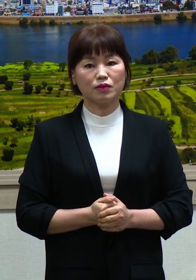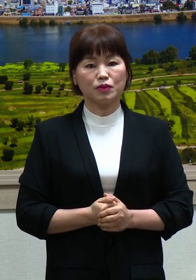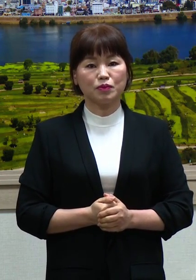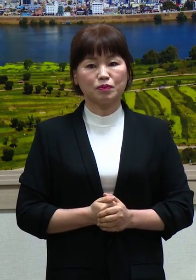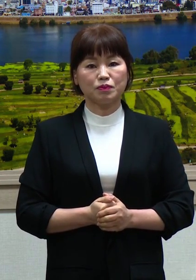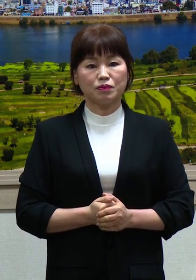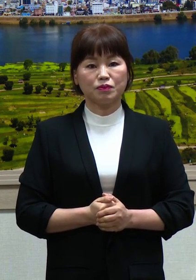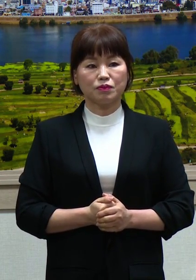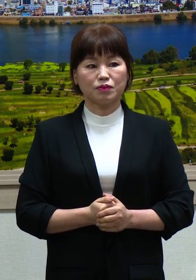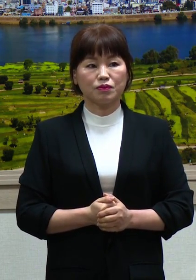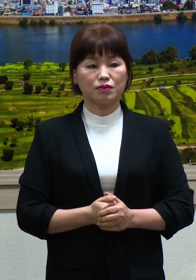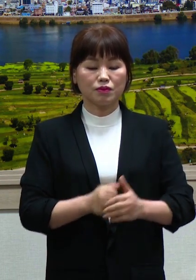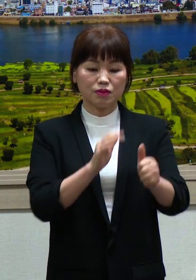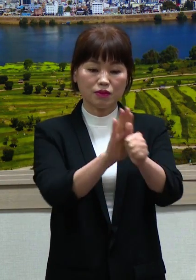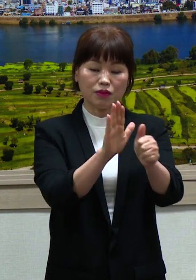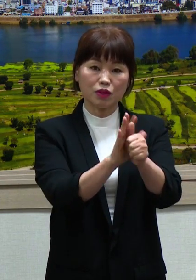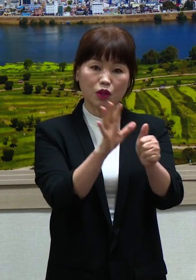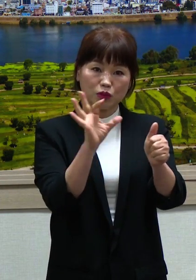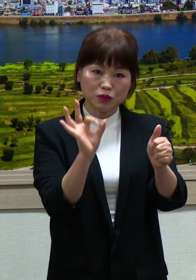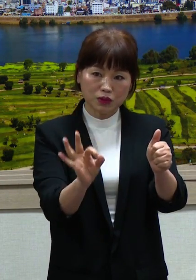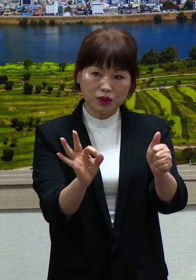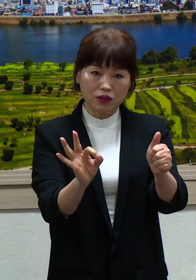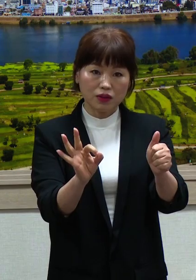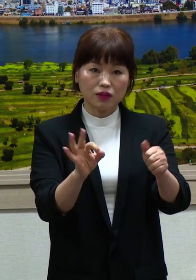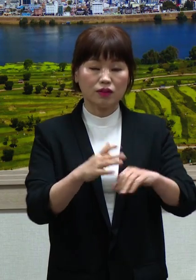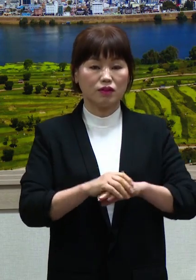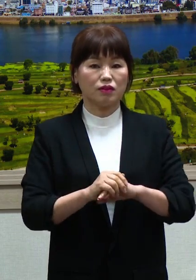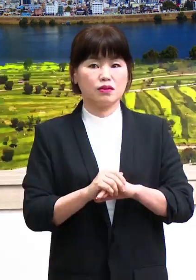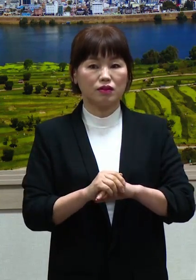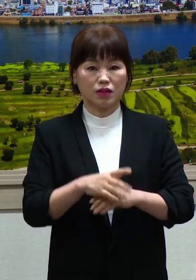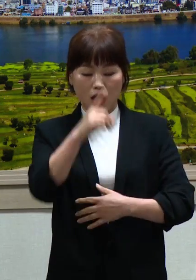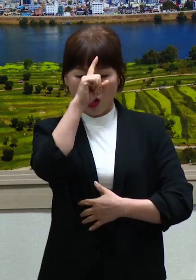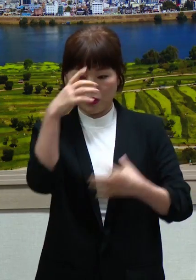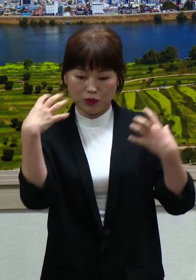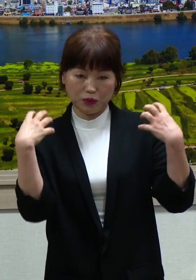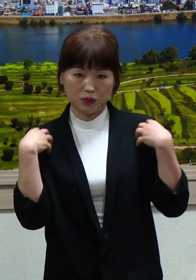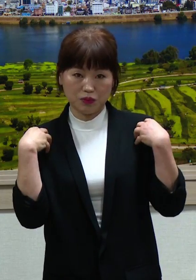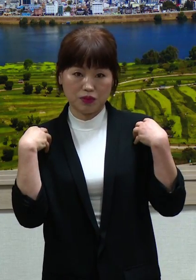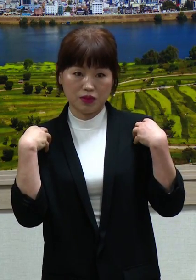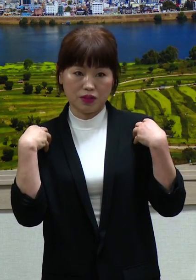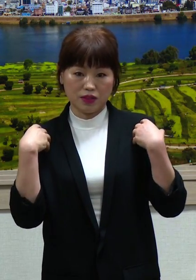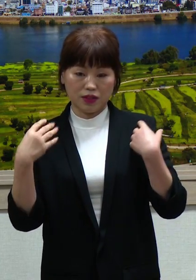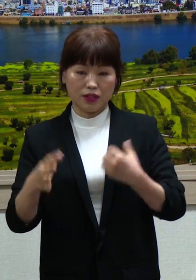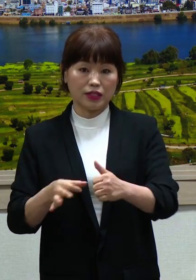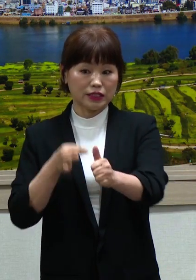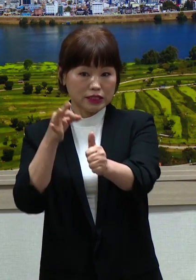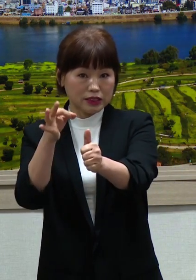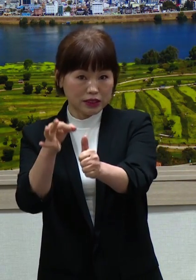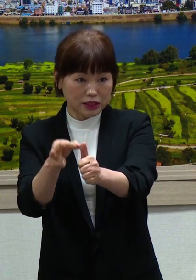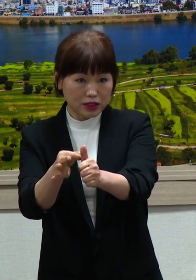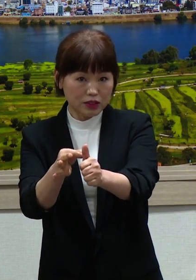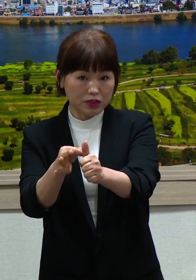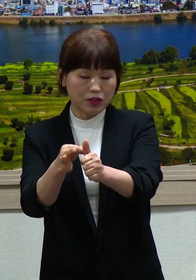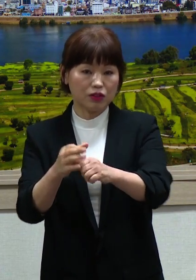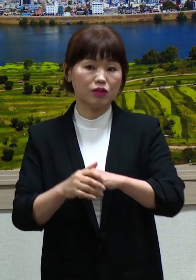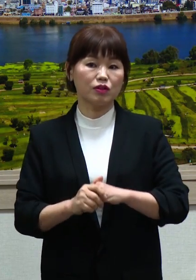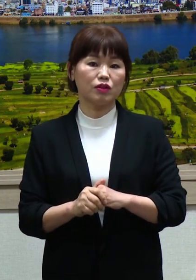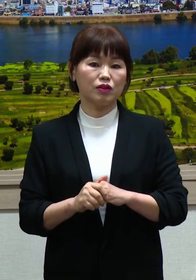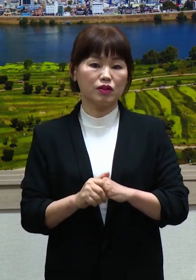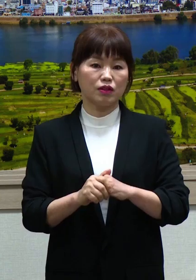재난지원금은 현재 정부에서 지원되는 소상공인 버튼 복잡이 지급이 마무리되는